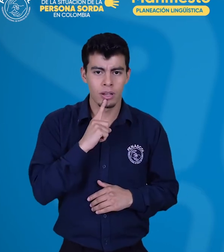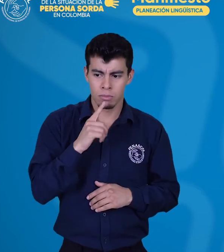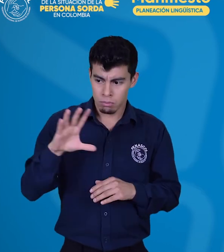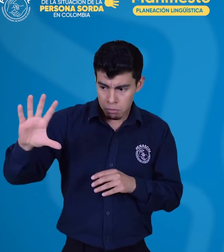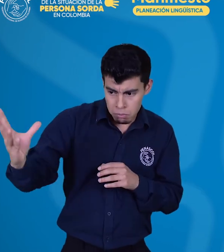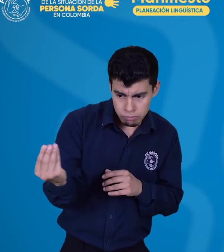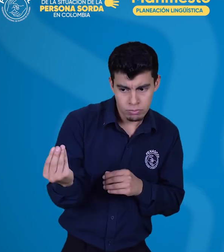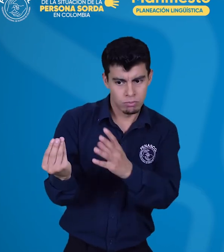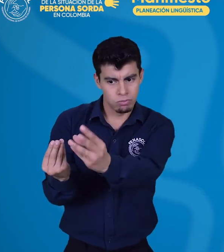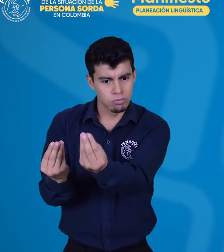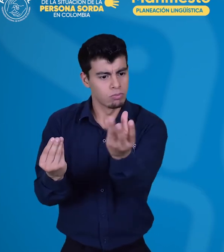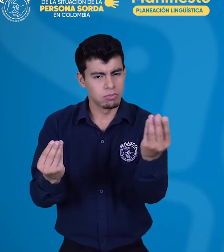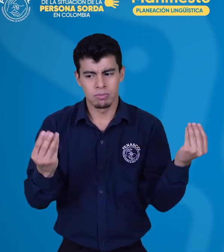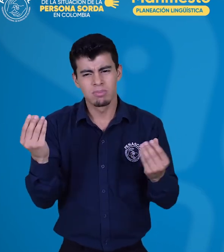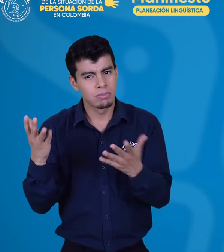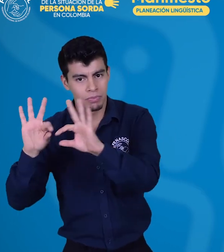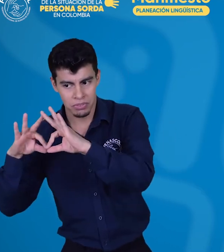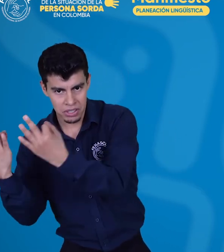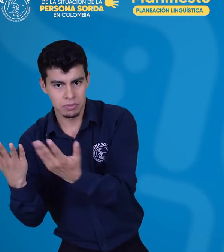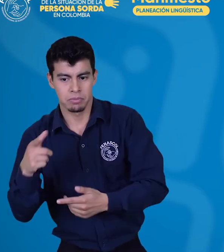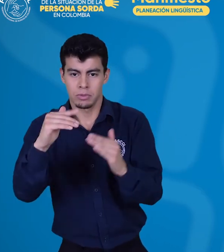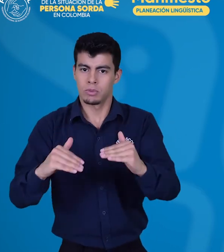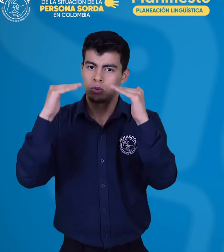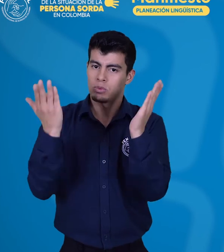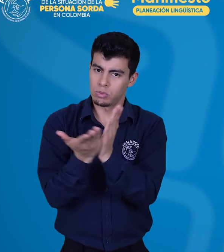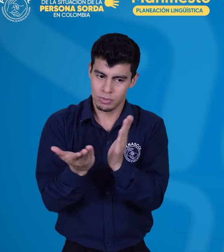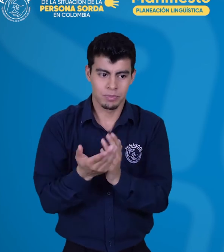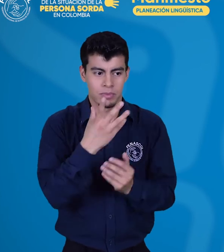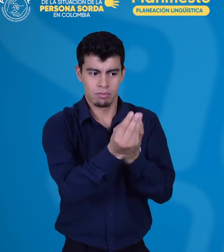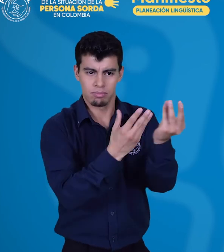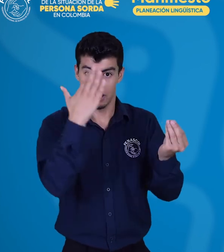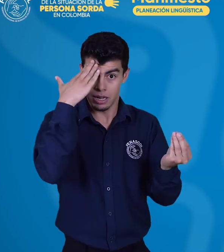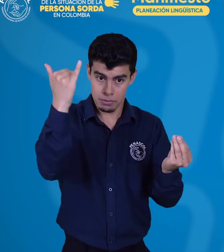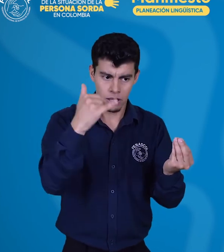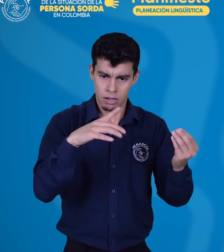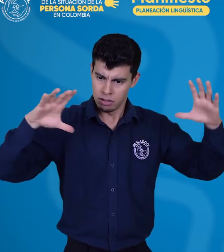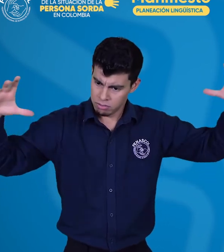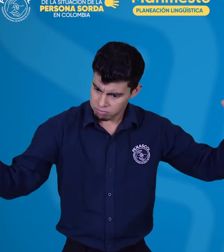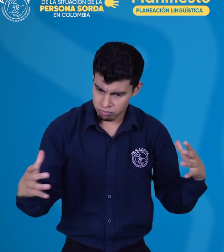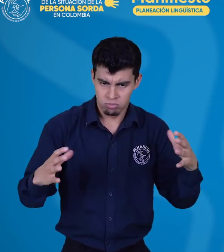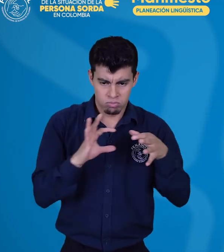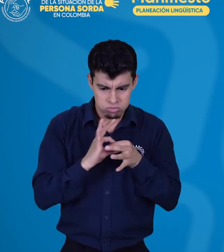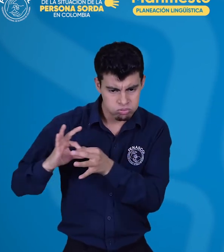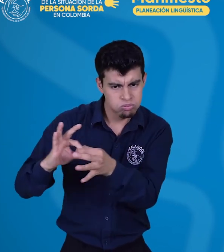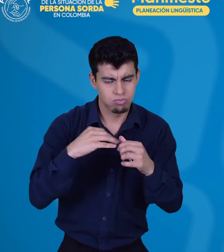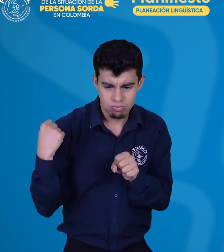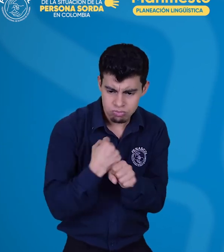en la educación superior, la academia, así como aunar esfuerzos y realizar acciones dirigidas